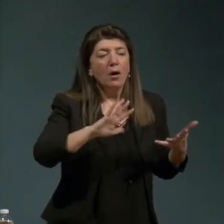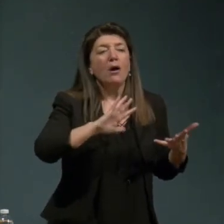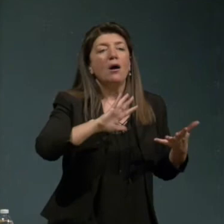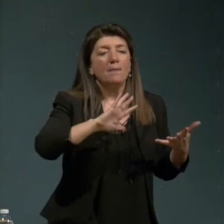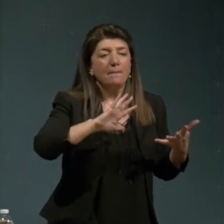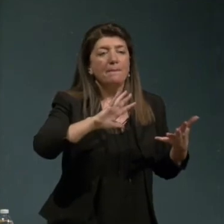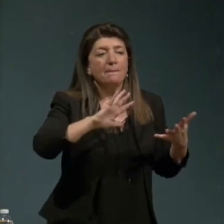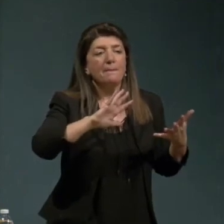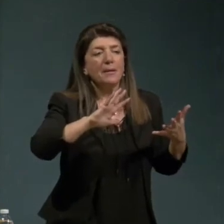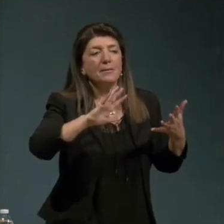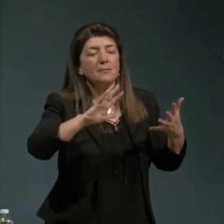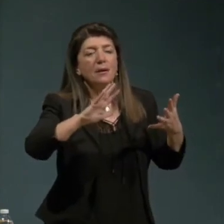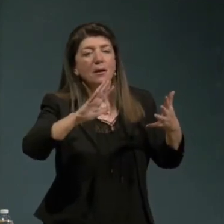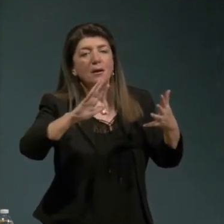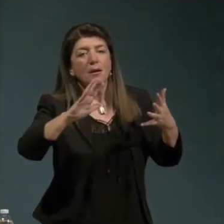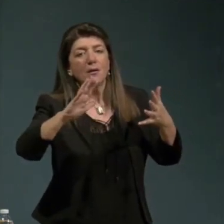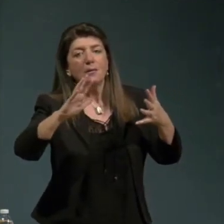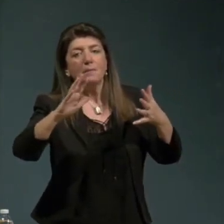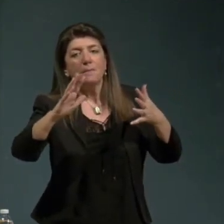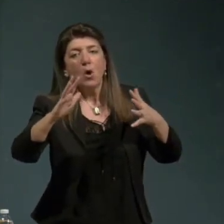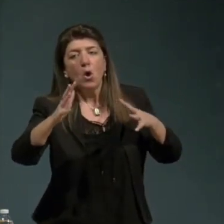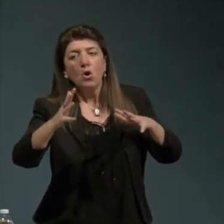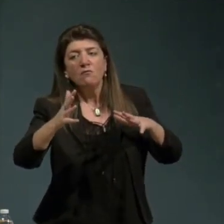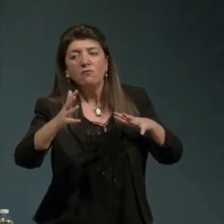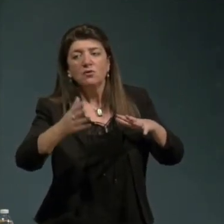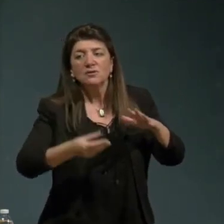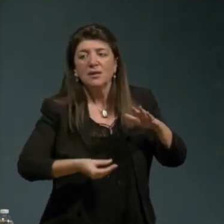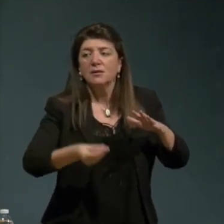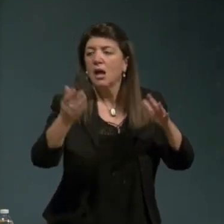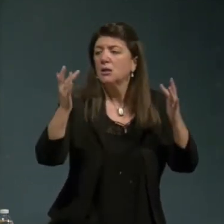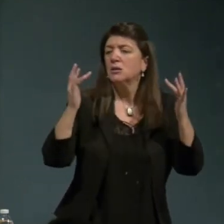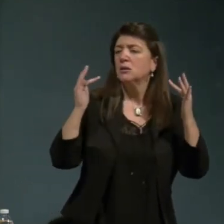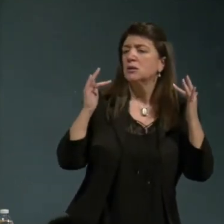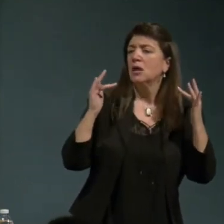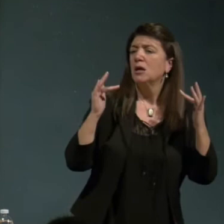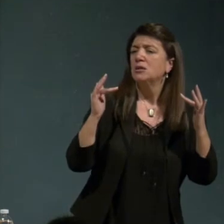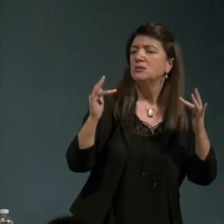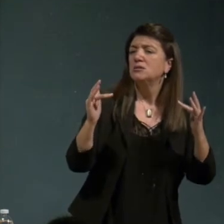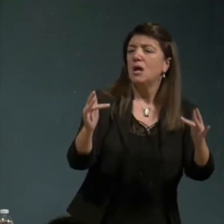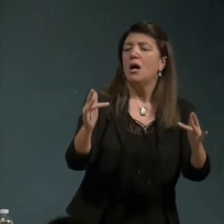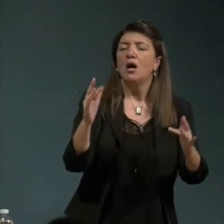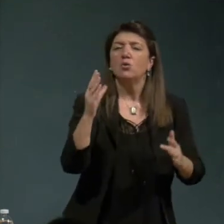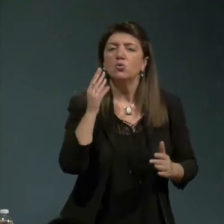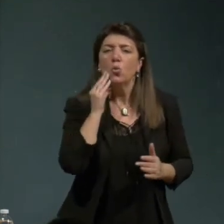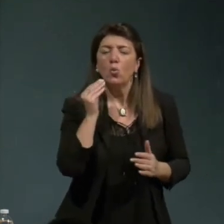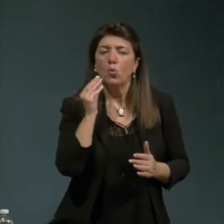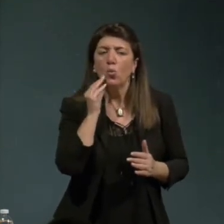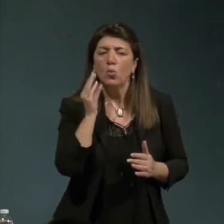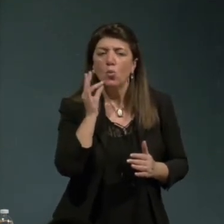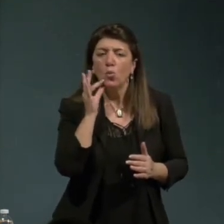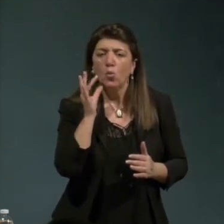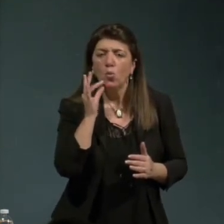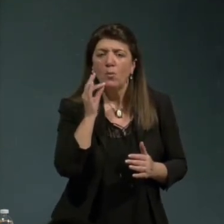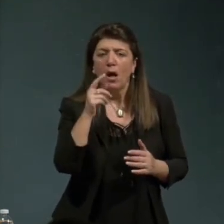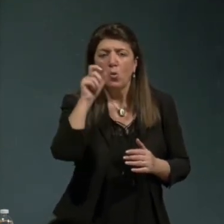cammini è di trasformare il deserto umano dell'agricoltura industriale dell'avevamento